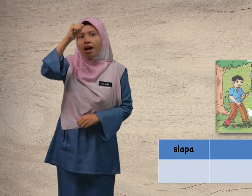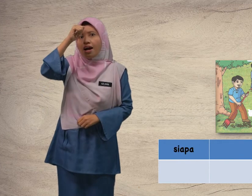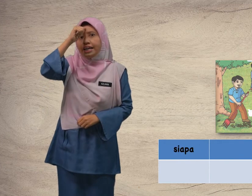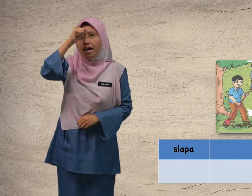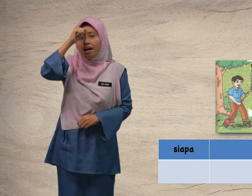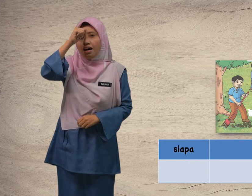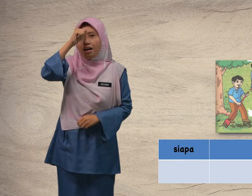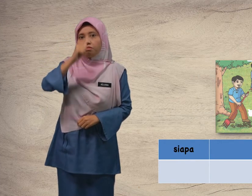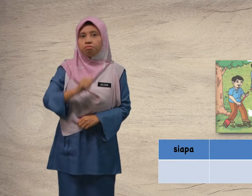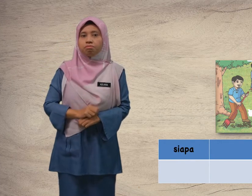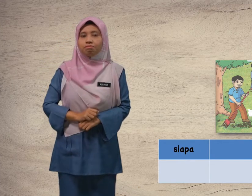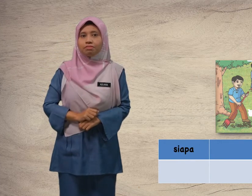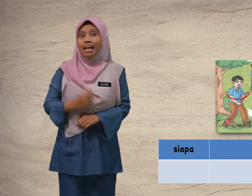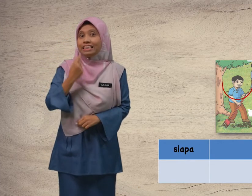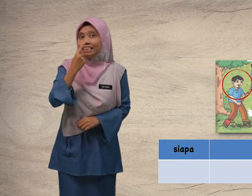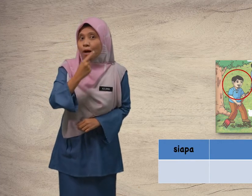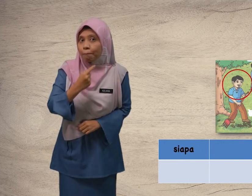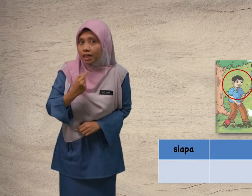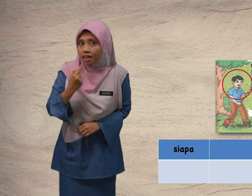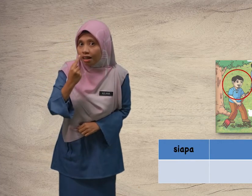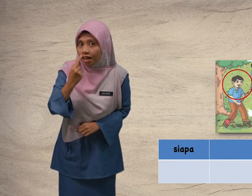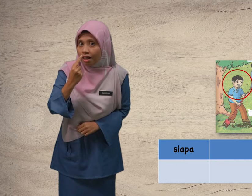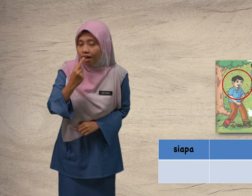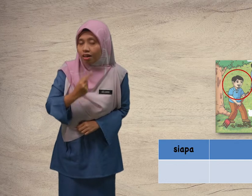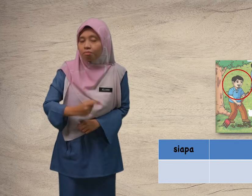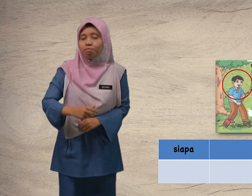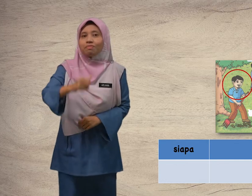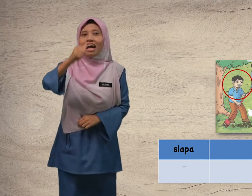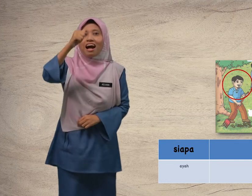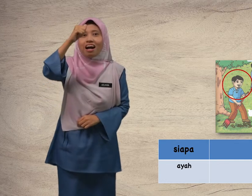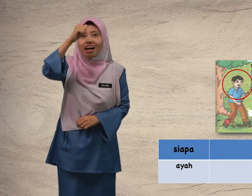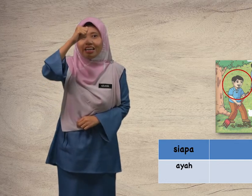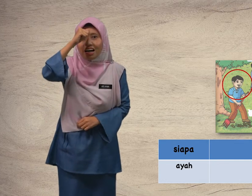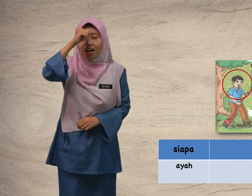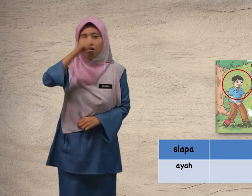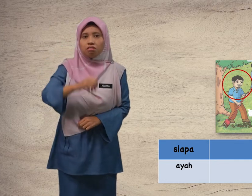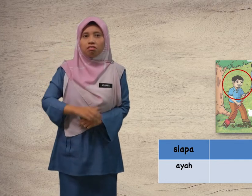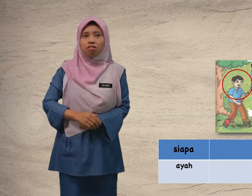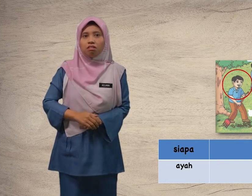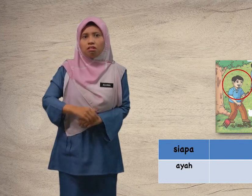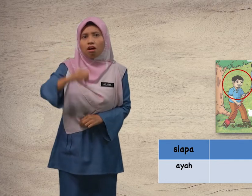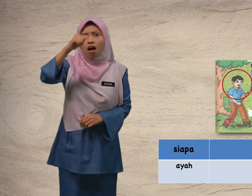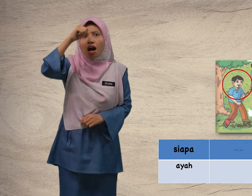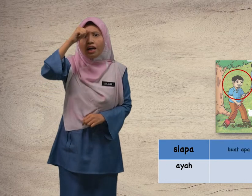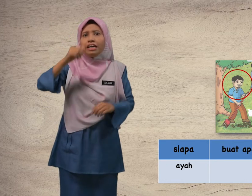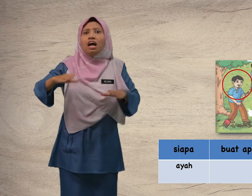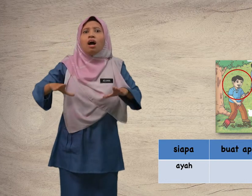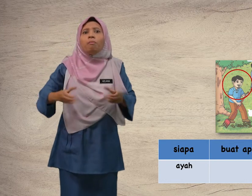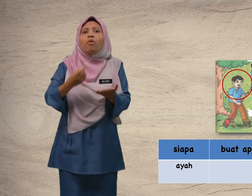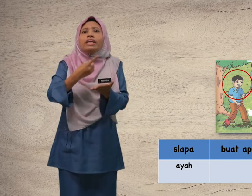Ayah. Siapa? Ayah. Ayah buat